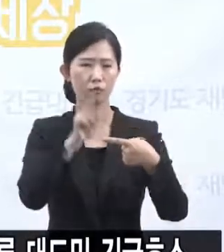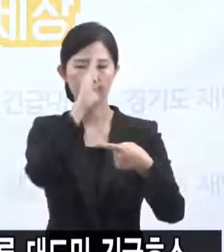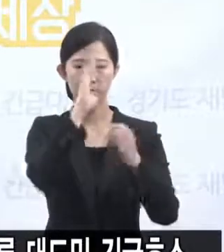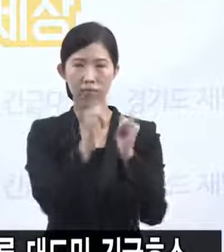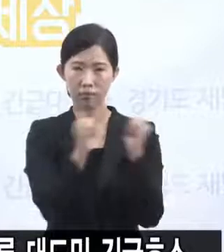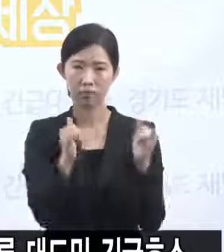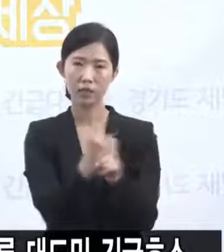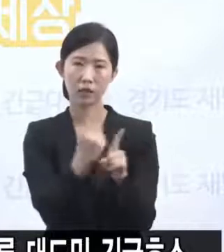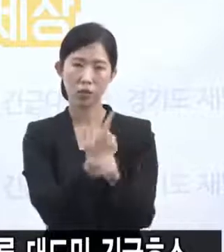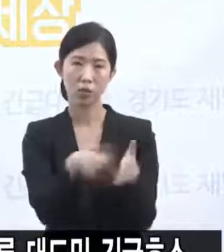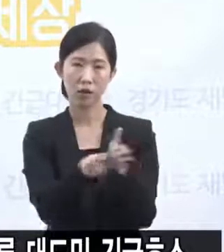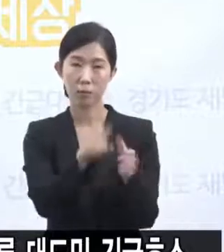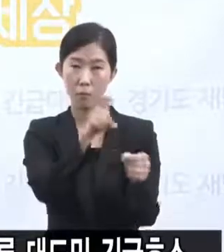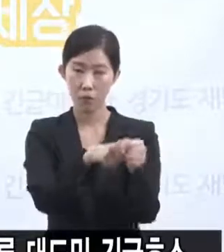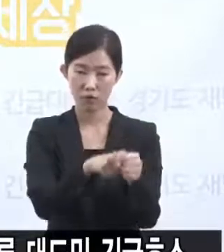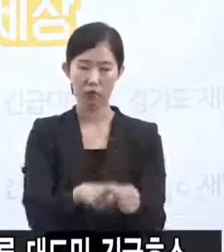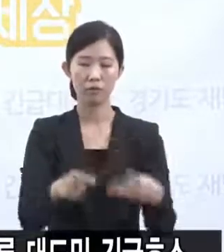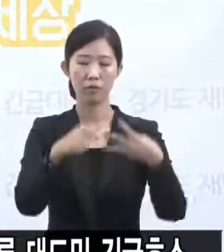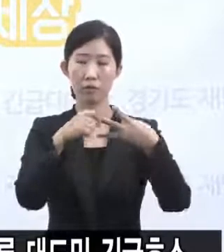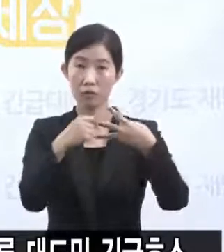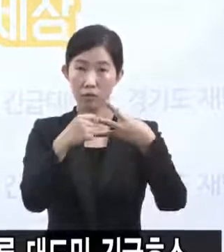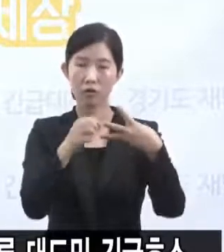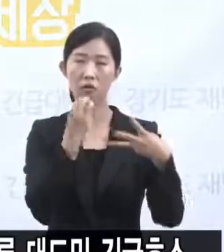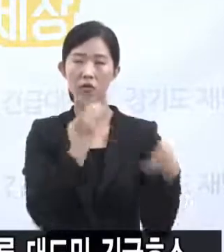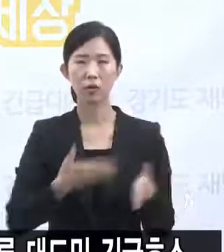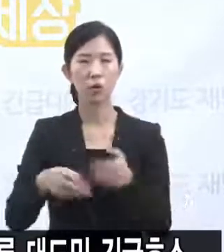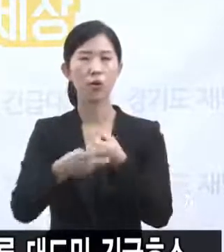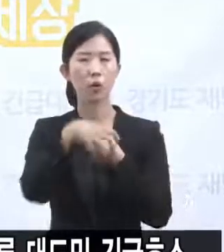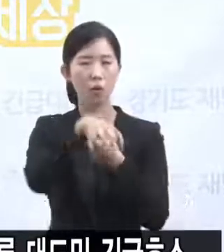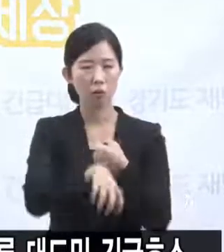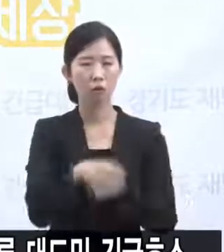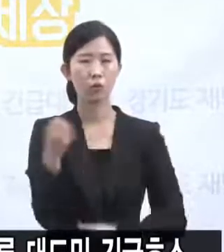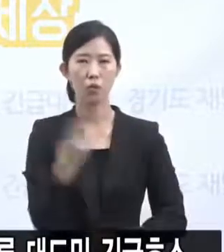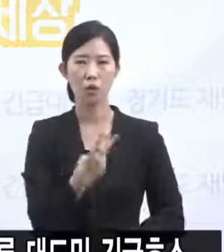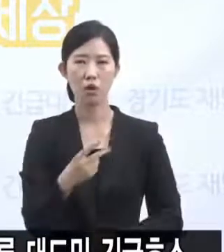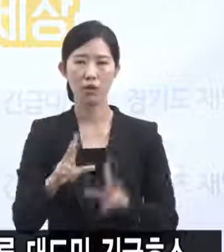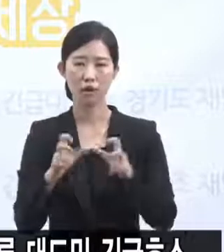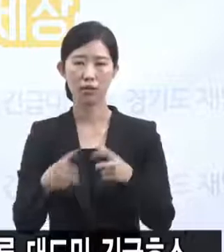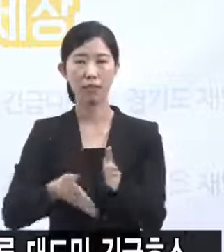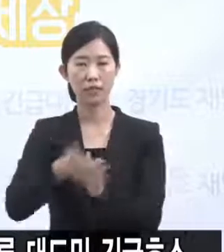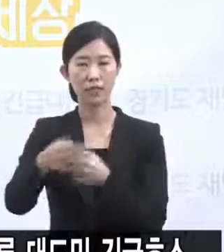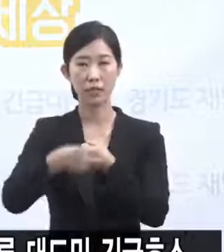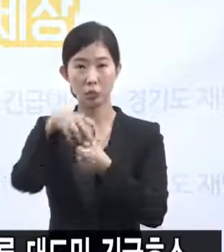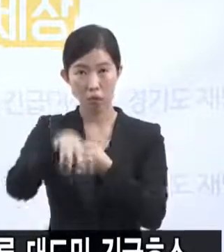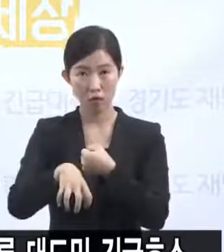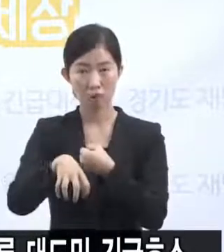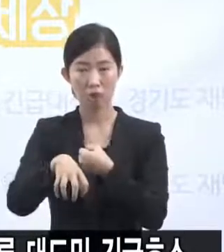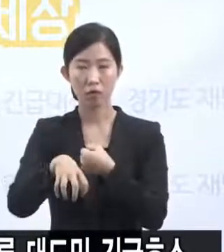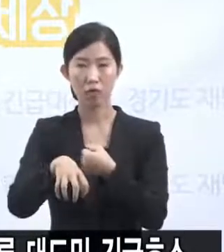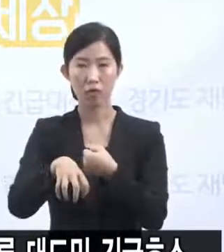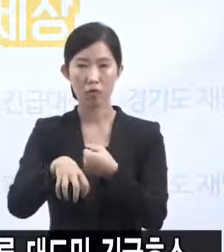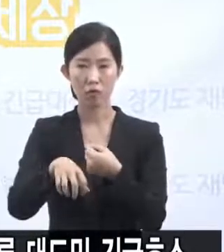적절한 병실들이 있고 그다음에 경기도 내에 있는 경기도의료원, 그리고 성남시료원 이 두